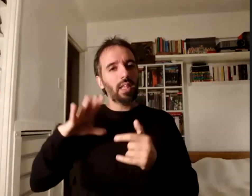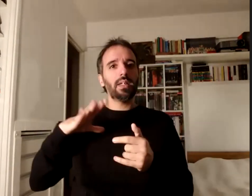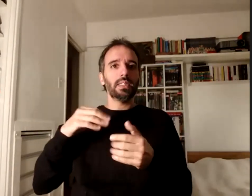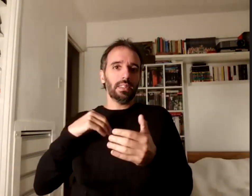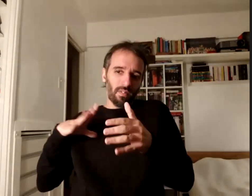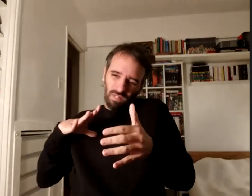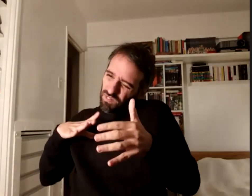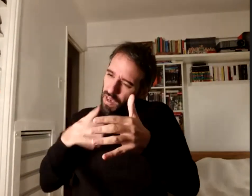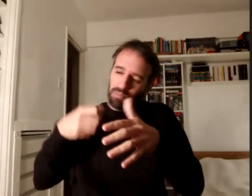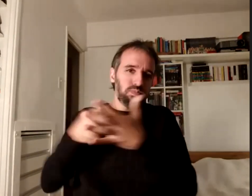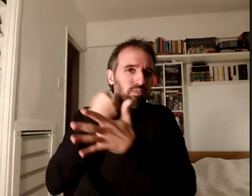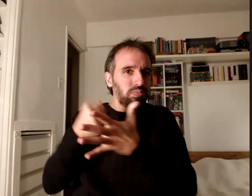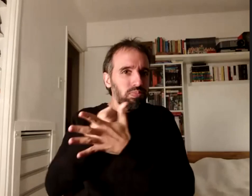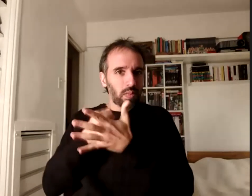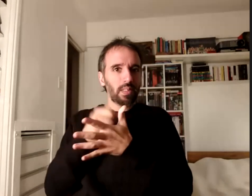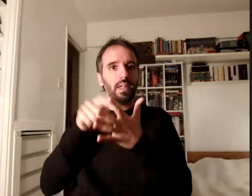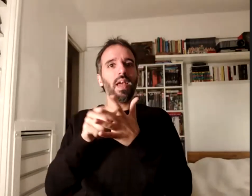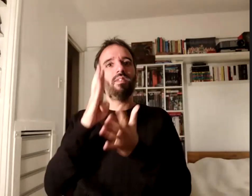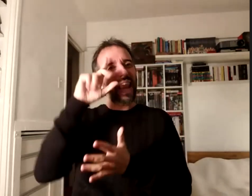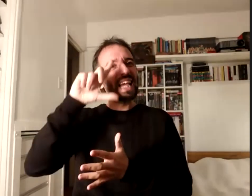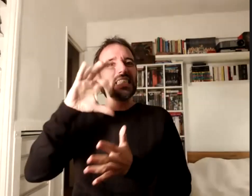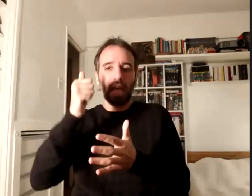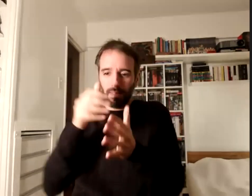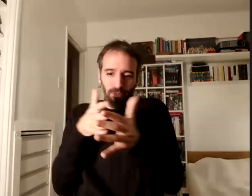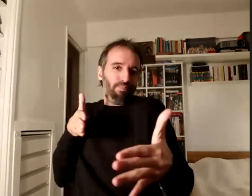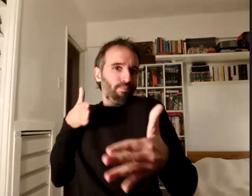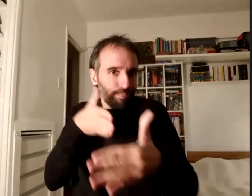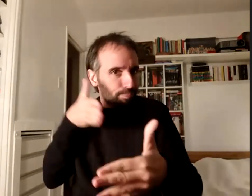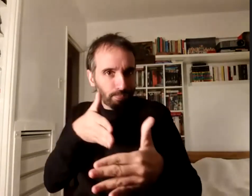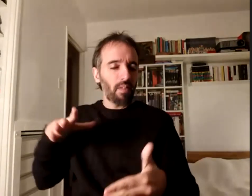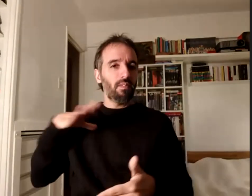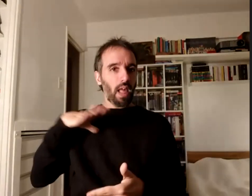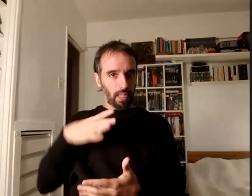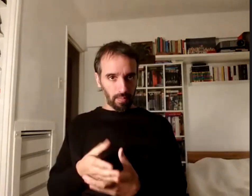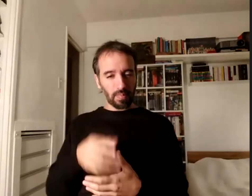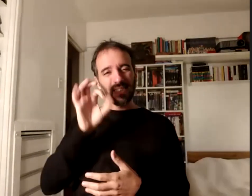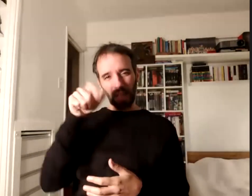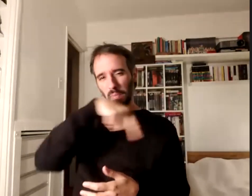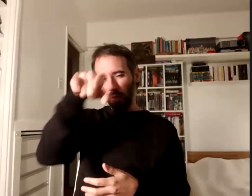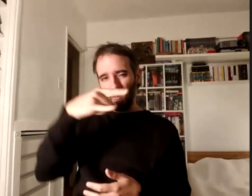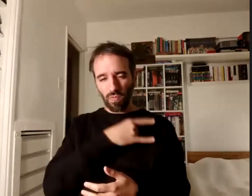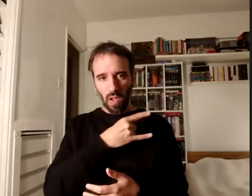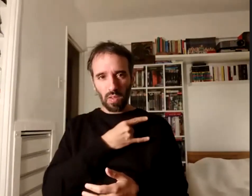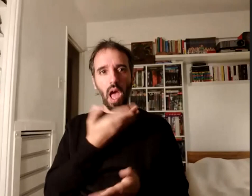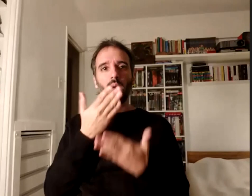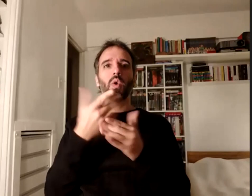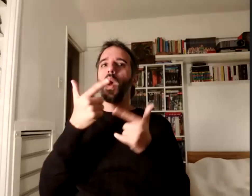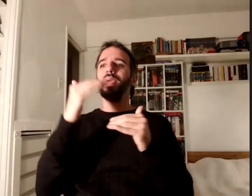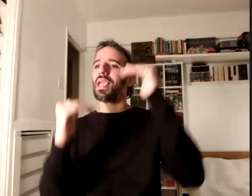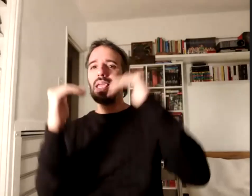se habla de la brecha tecnológica, sabemos en Filosofía y Letras que hablamos de desigualdad, hablamos de, y hace